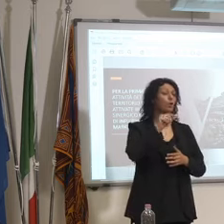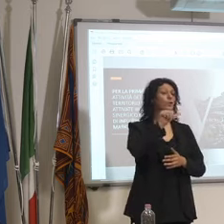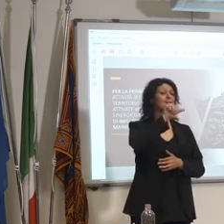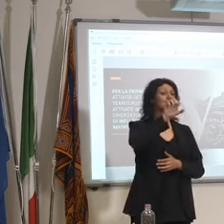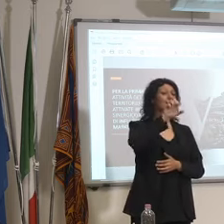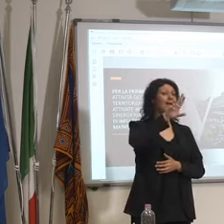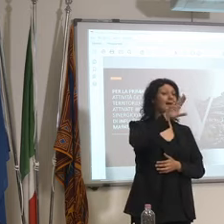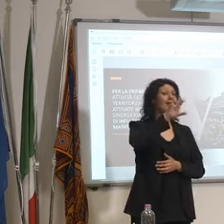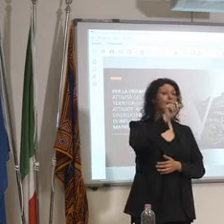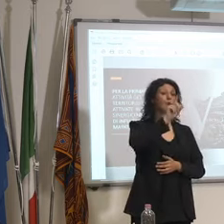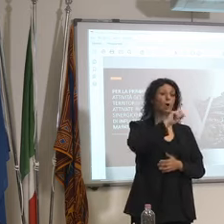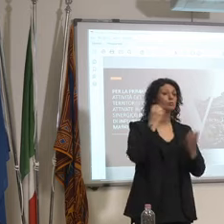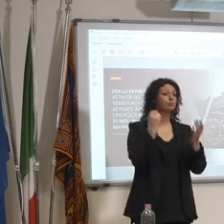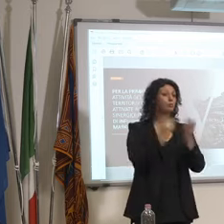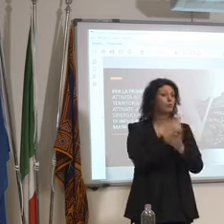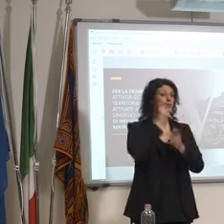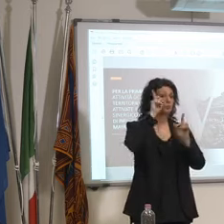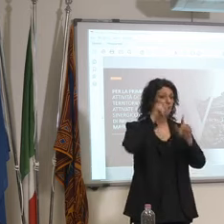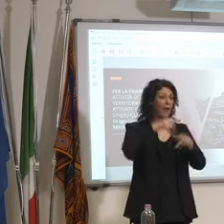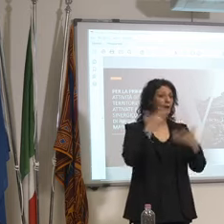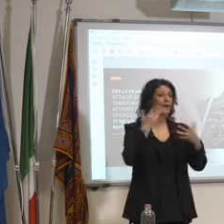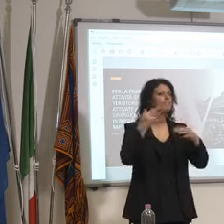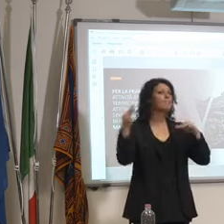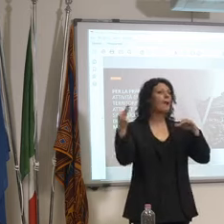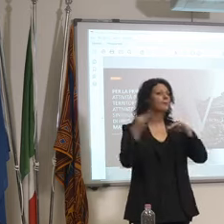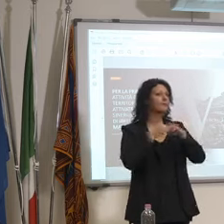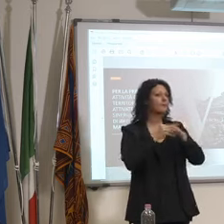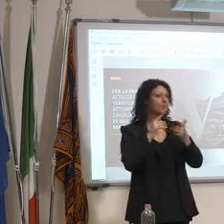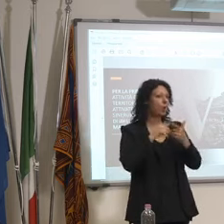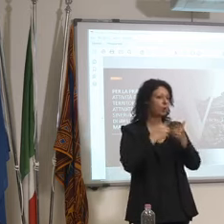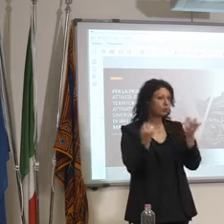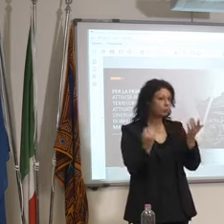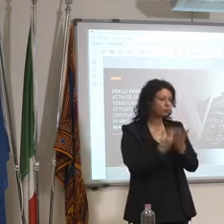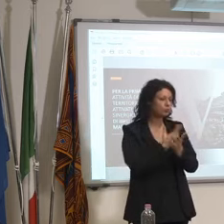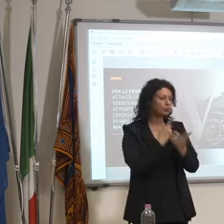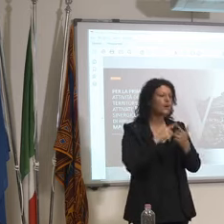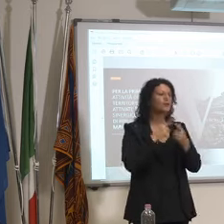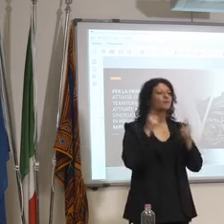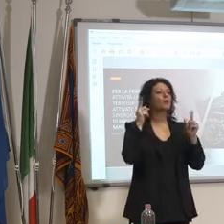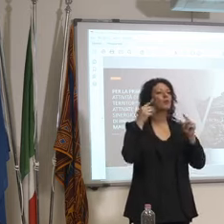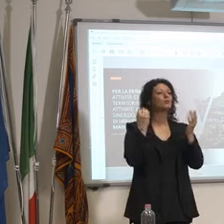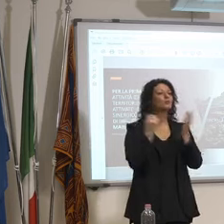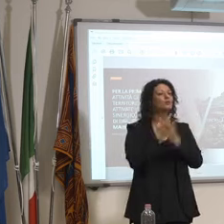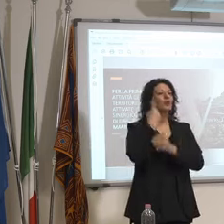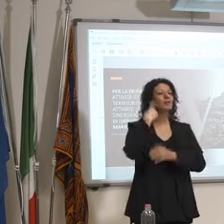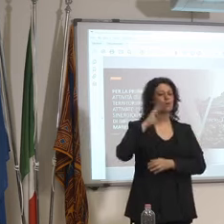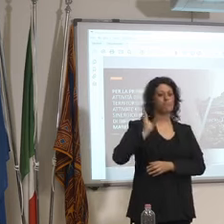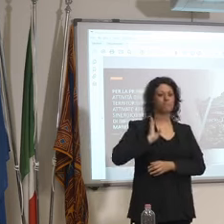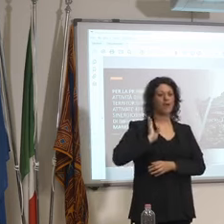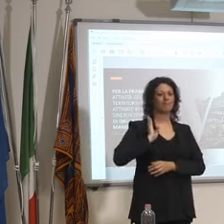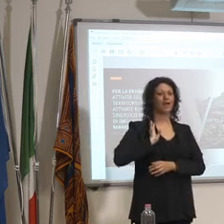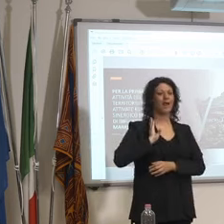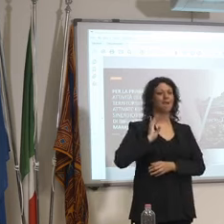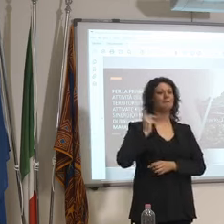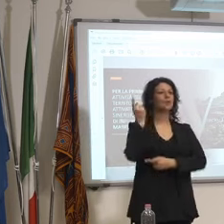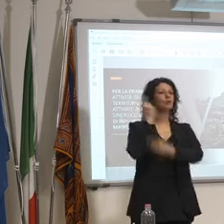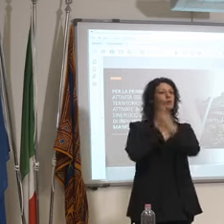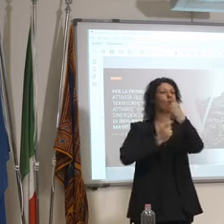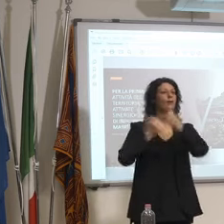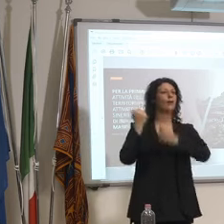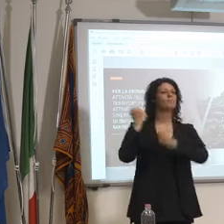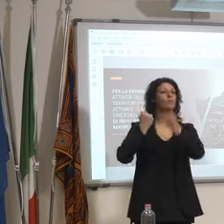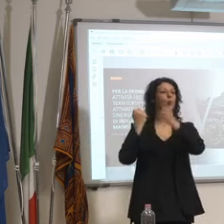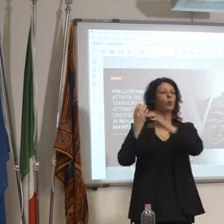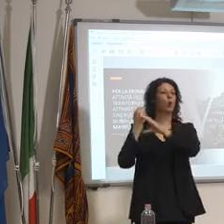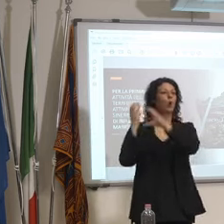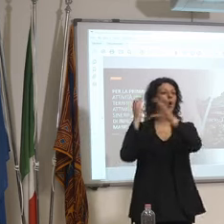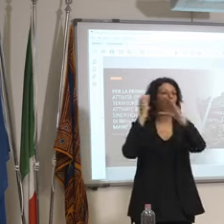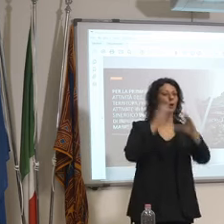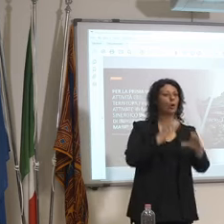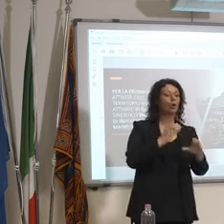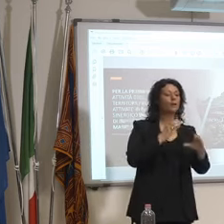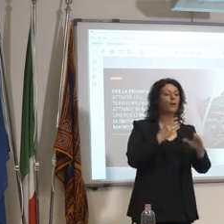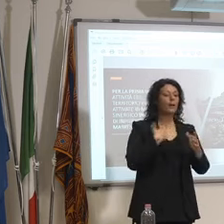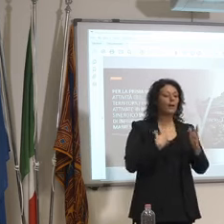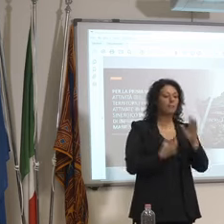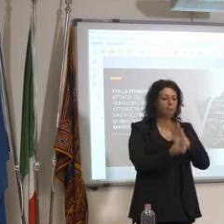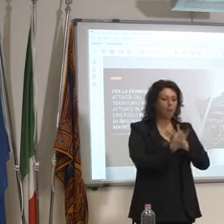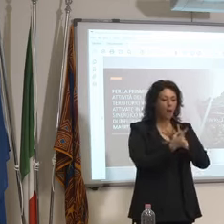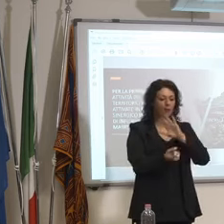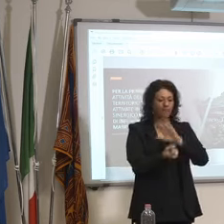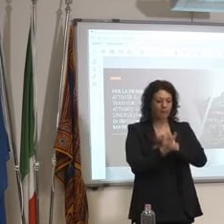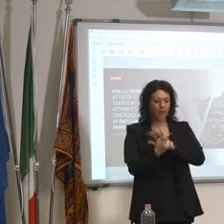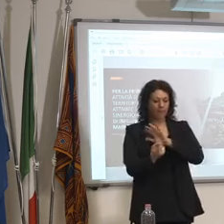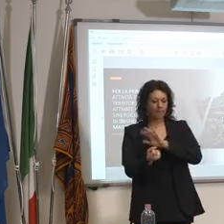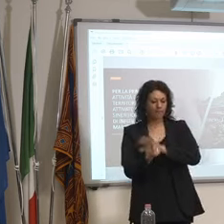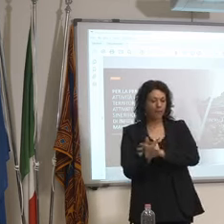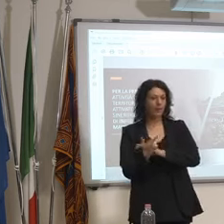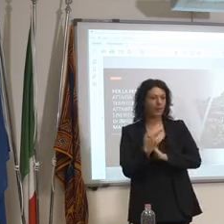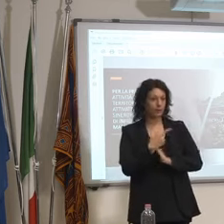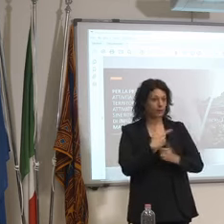matrimonio il caso della moldava tornata con il futuro il burgoncino questi episodi per quanto isolati vi preoccupano oppure